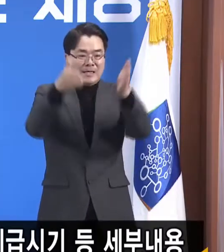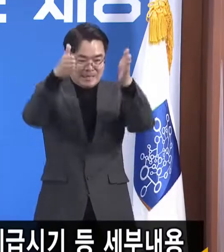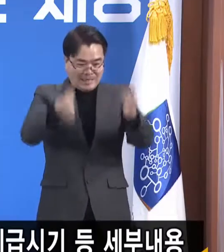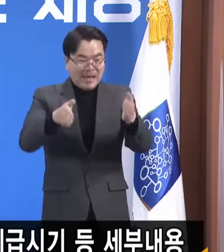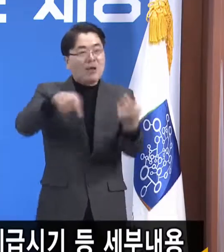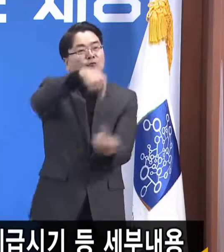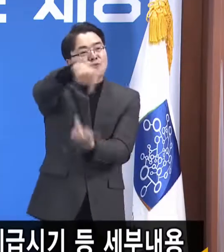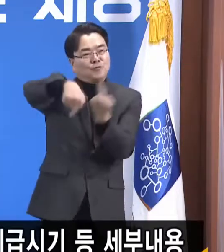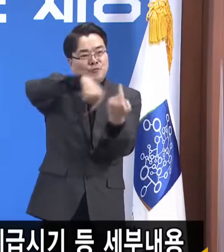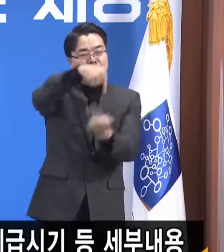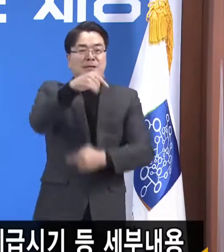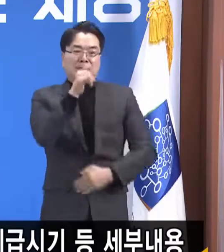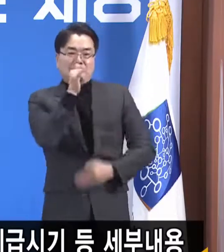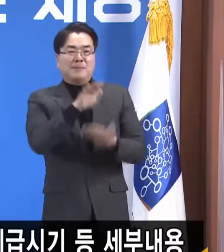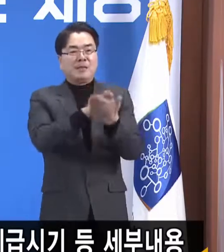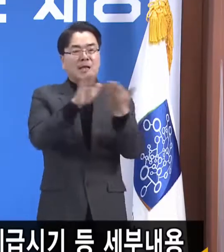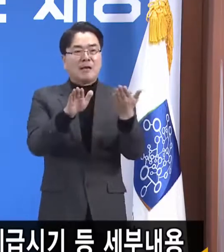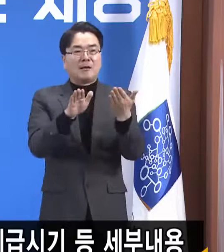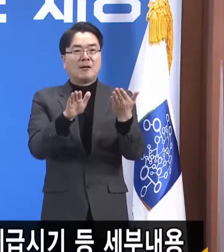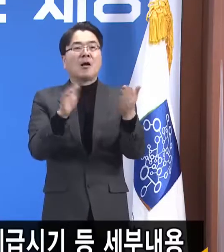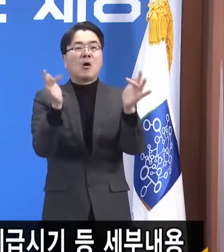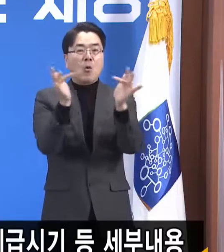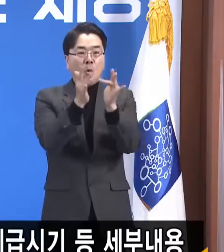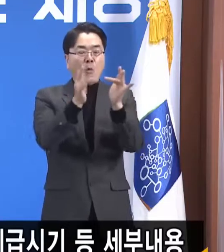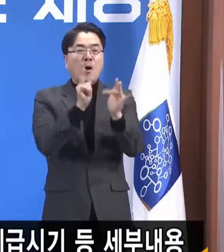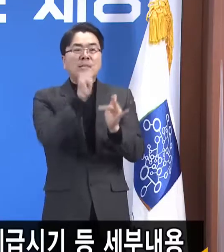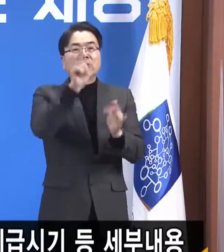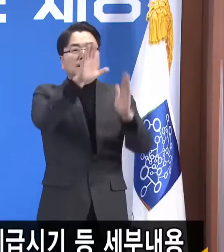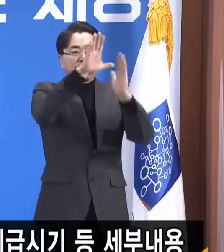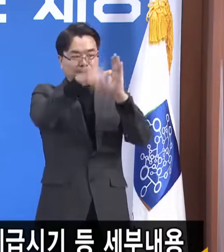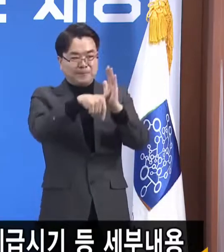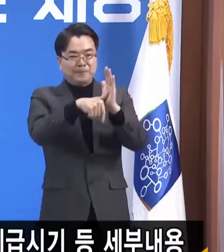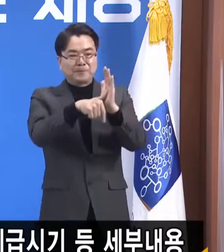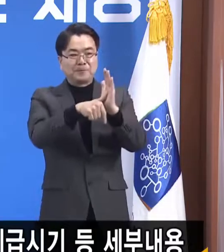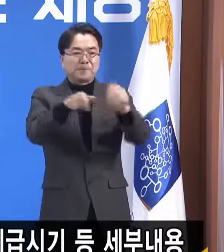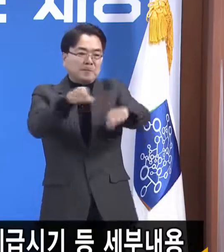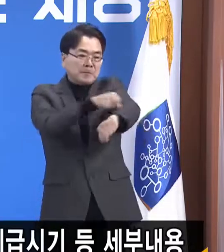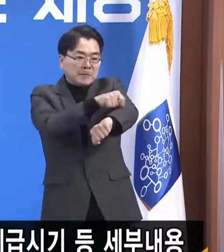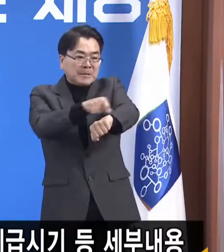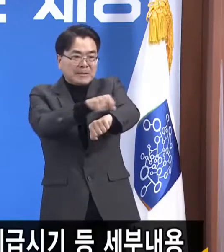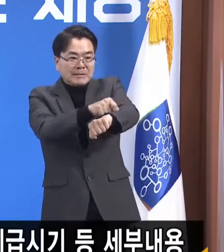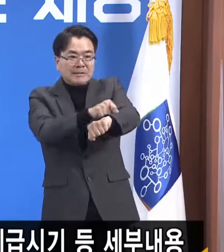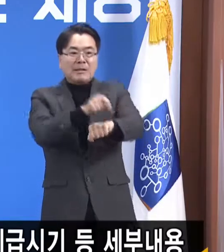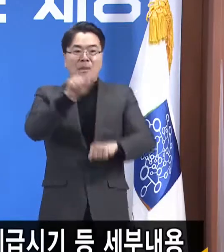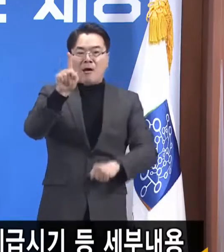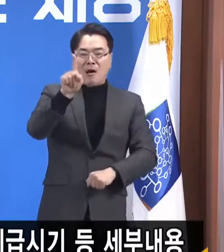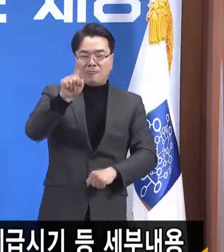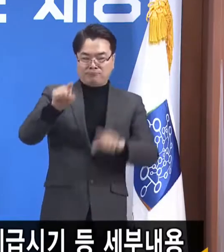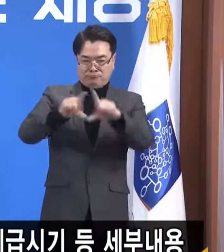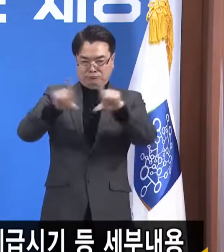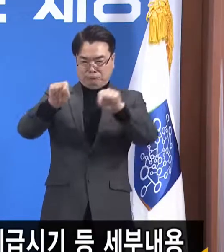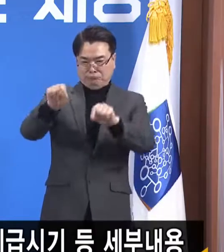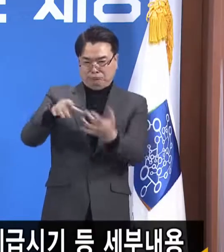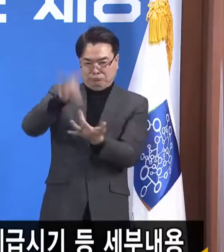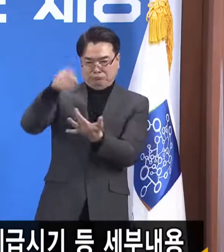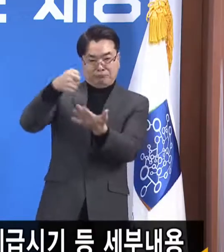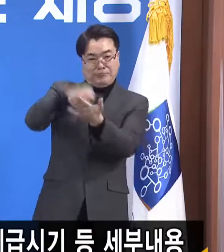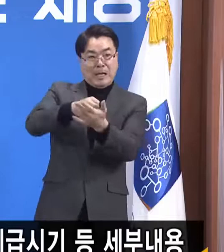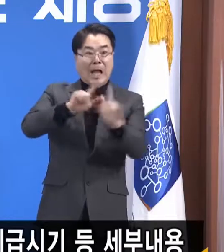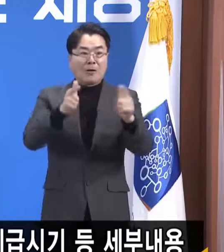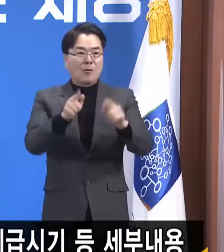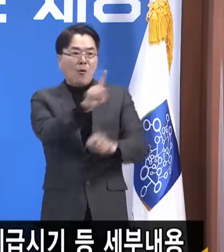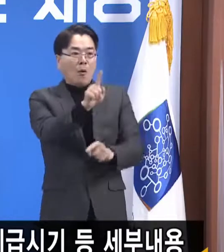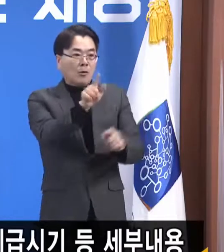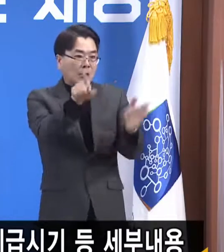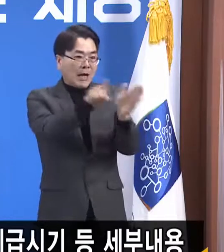온라인으로 신청하는 경우에는 특정 한계카드를 선택해서 신청하는 것이 아니라 카드사를